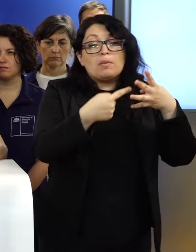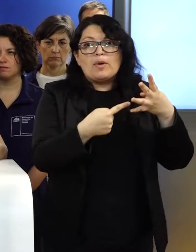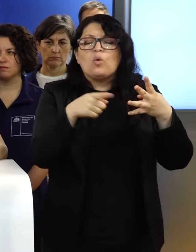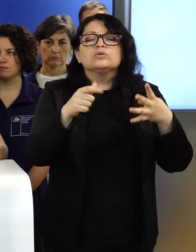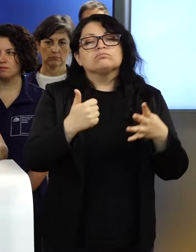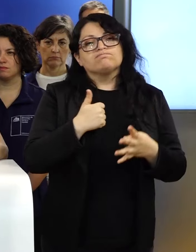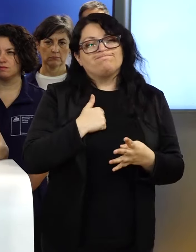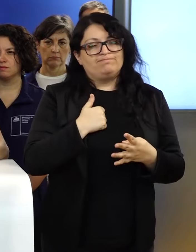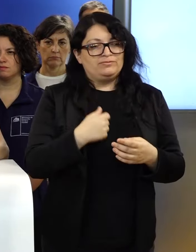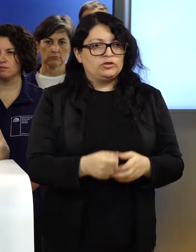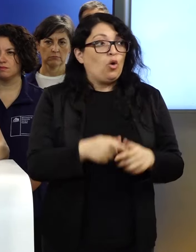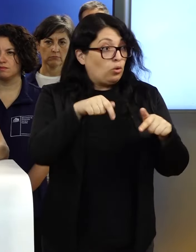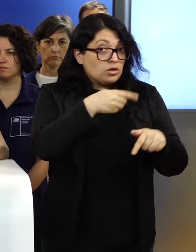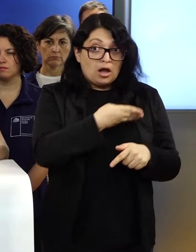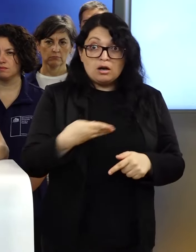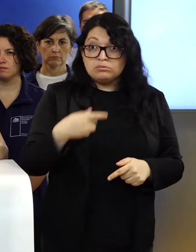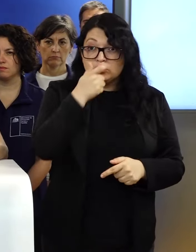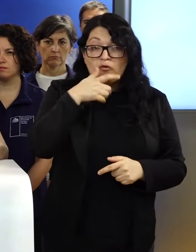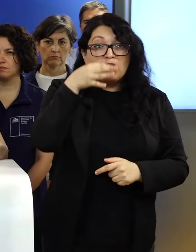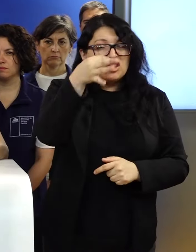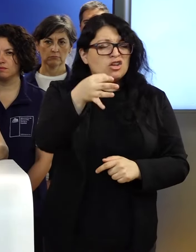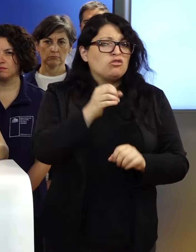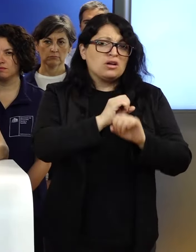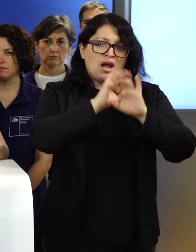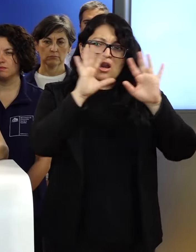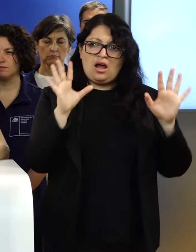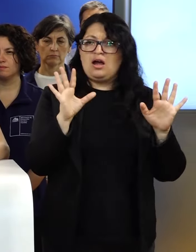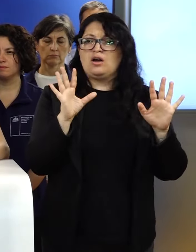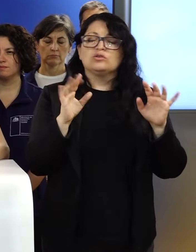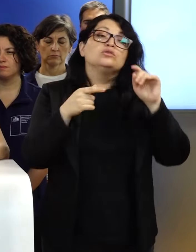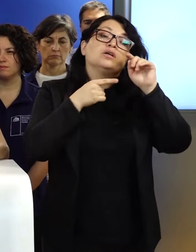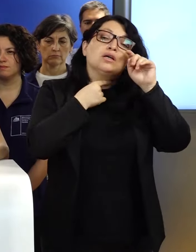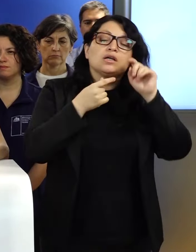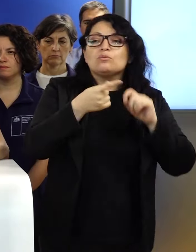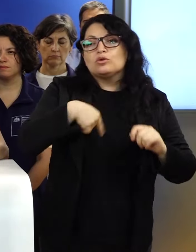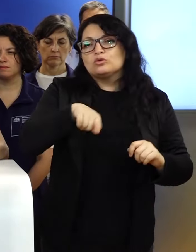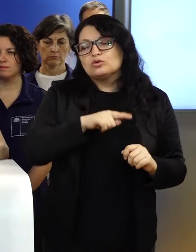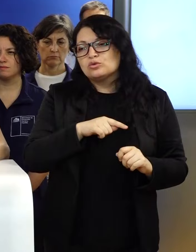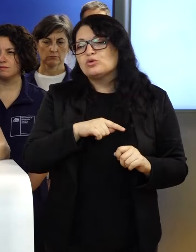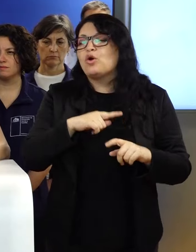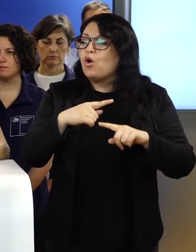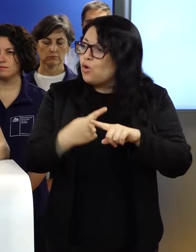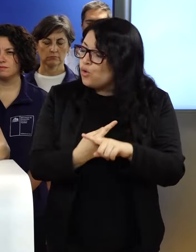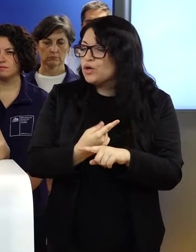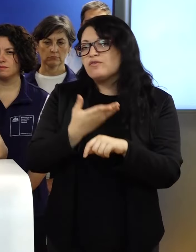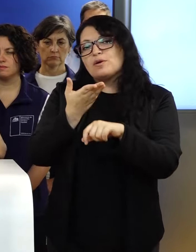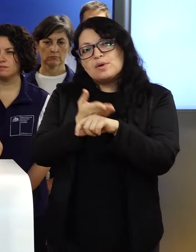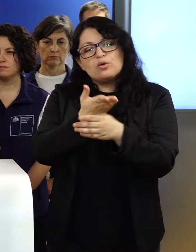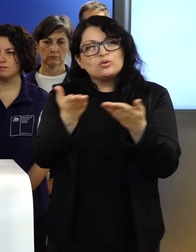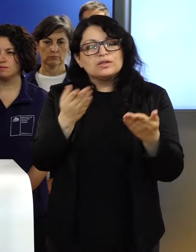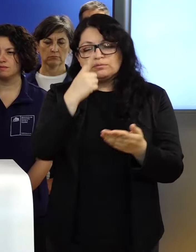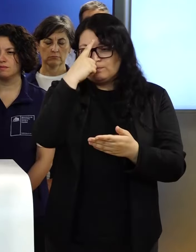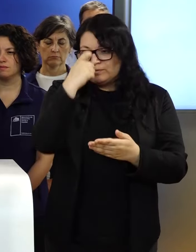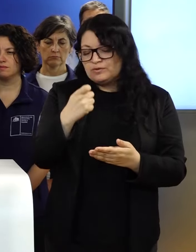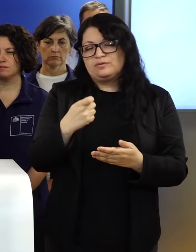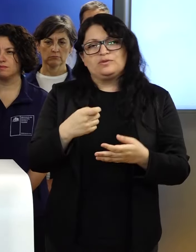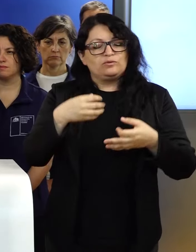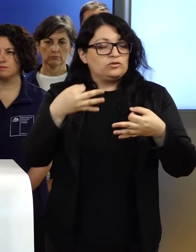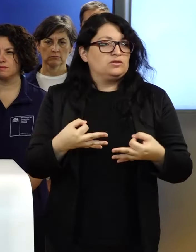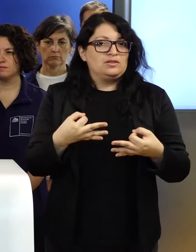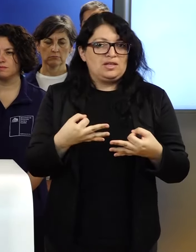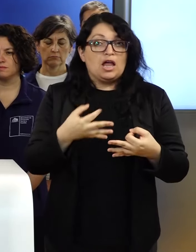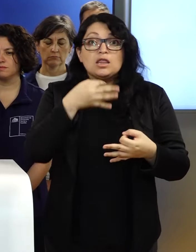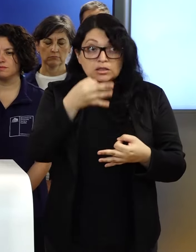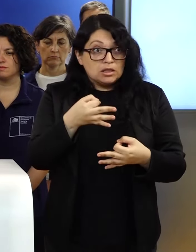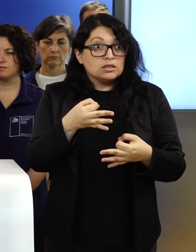habló hoy día de manera muy clara y nítida a este respecto. En esto queremos hacer una solicitud muy estricta y decir que las